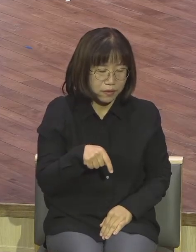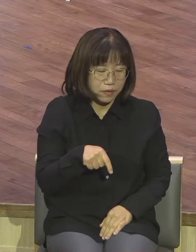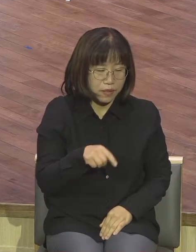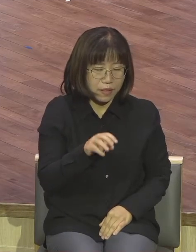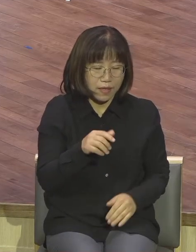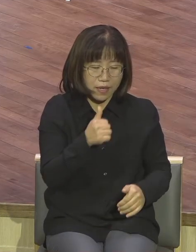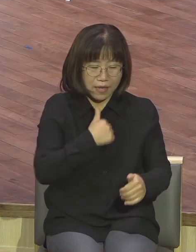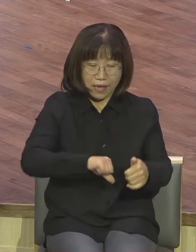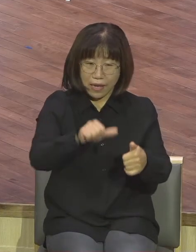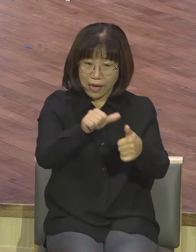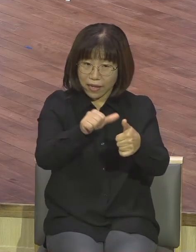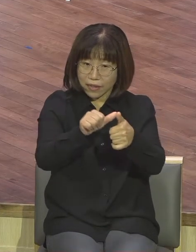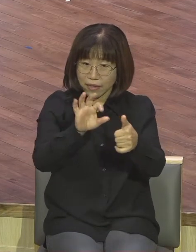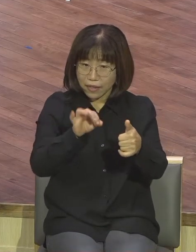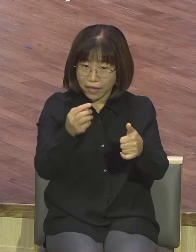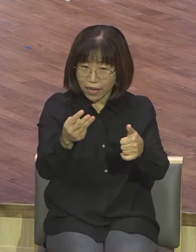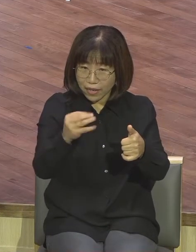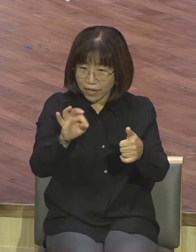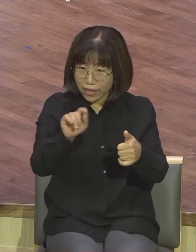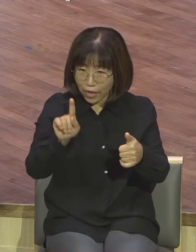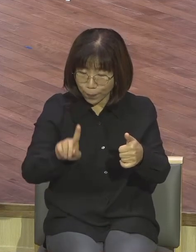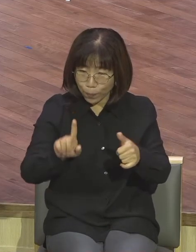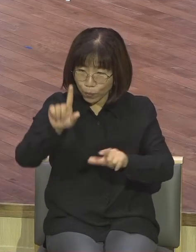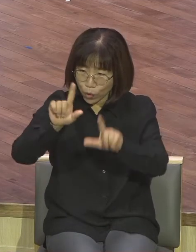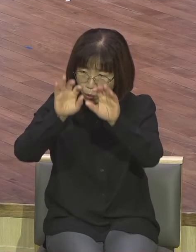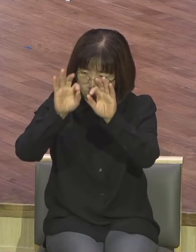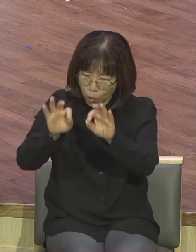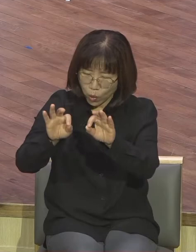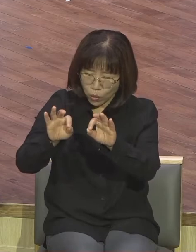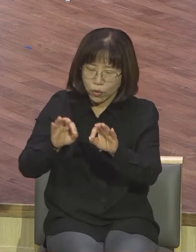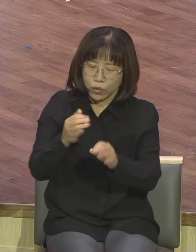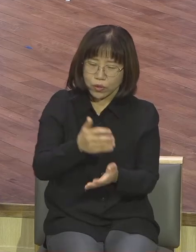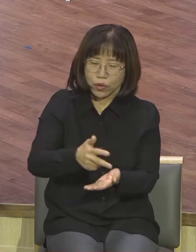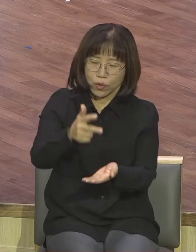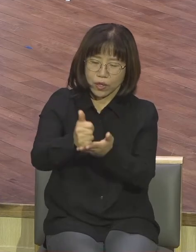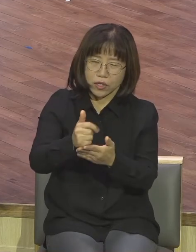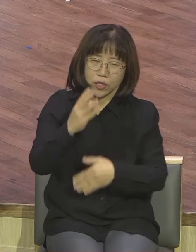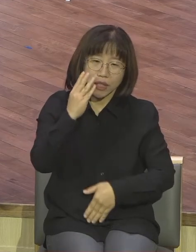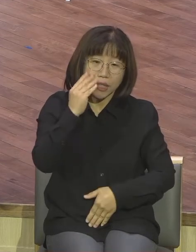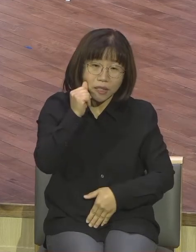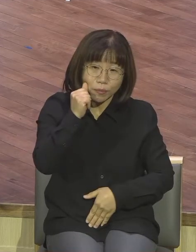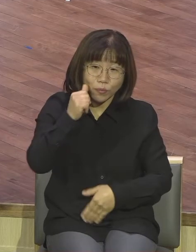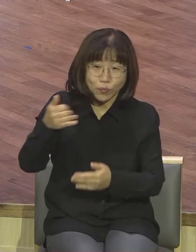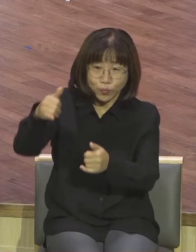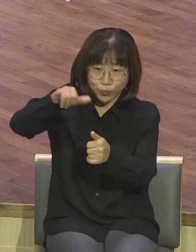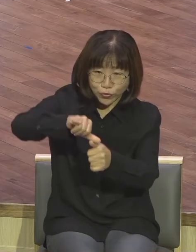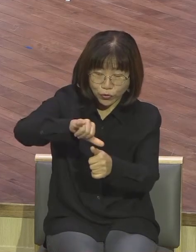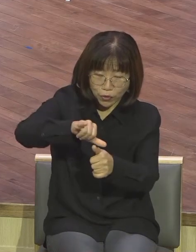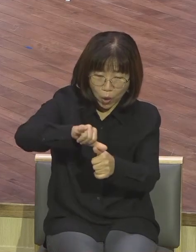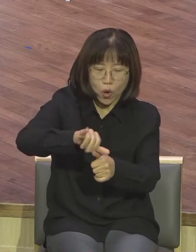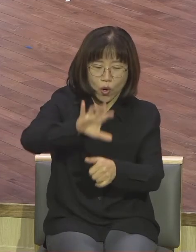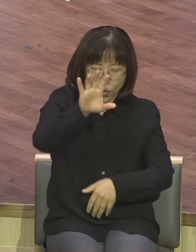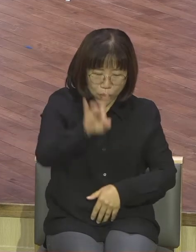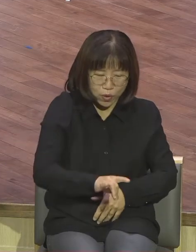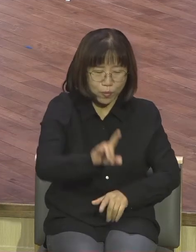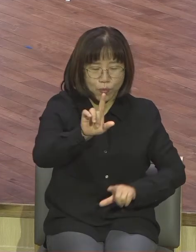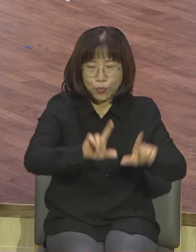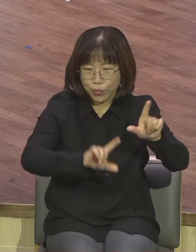보고 마음에 이르기를 여호와의 기름 부으실 자가 과연 주님 앞에 도다 하였더니 여호와께서